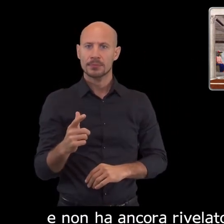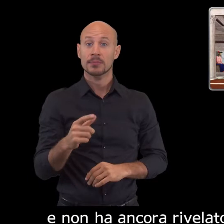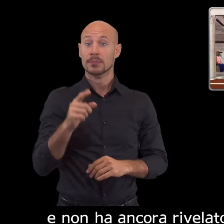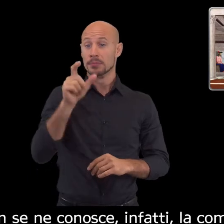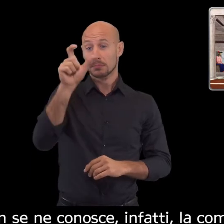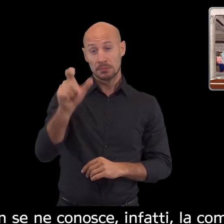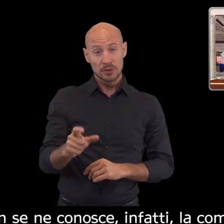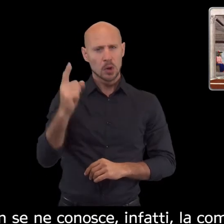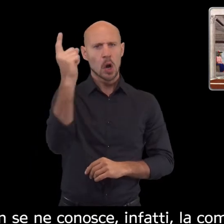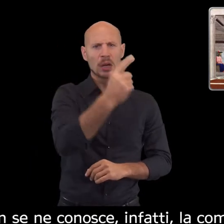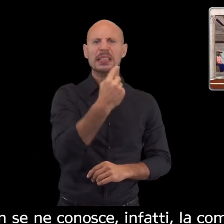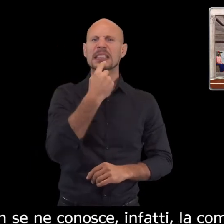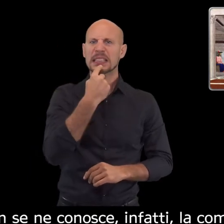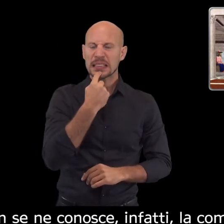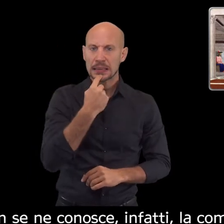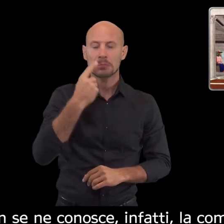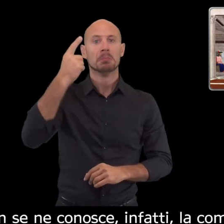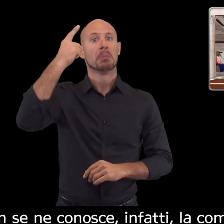Non se ne conosce infatti la committenza,